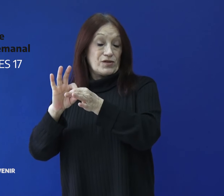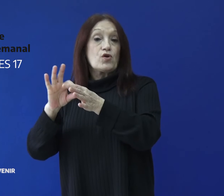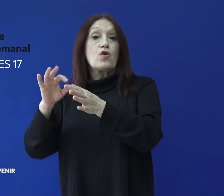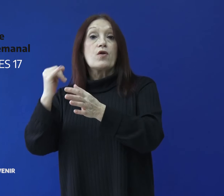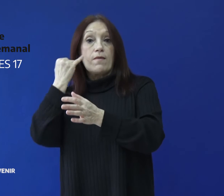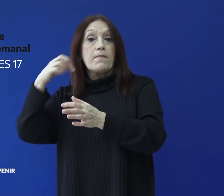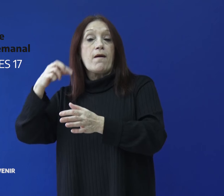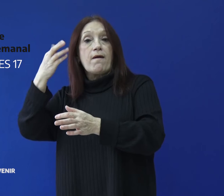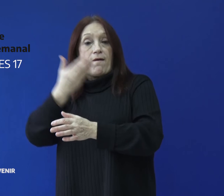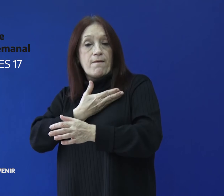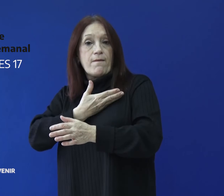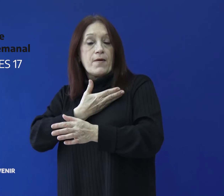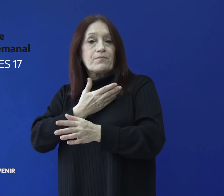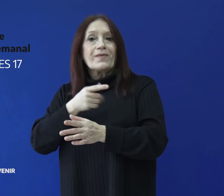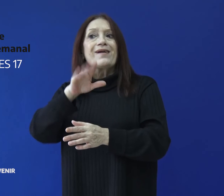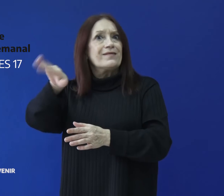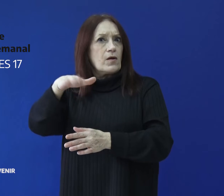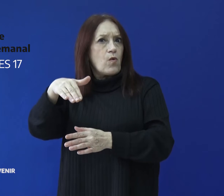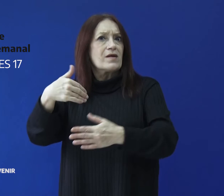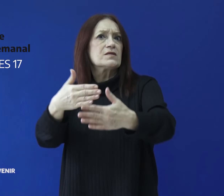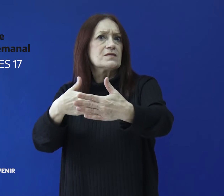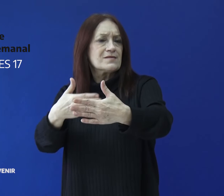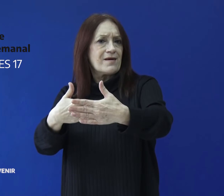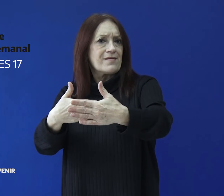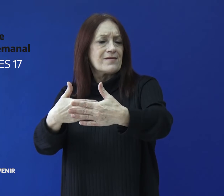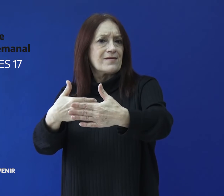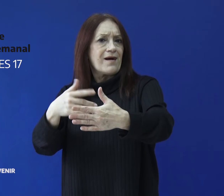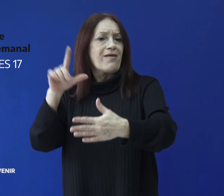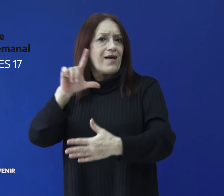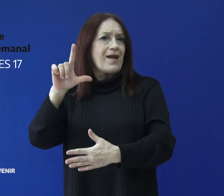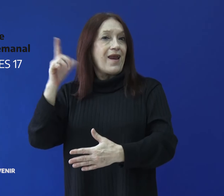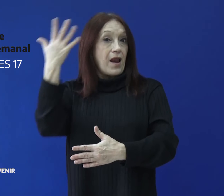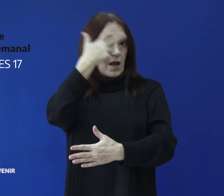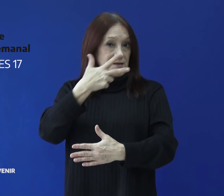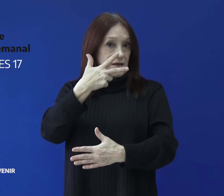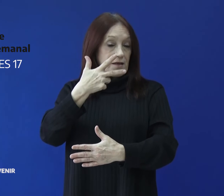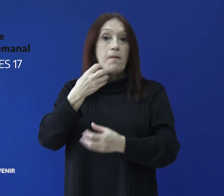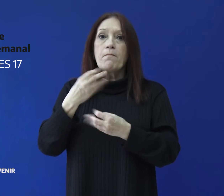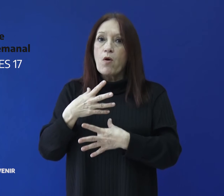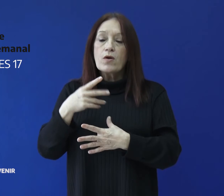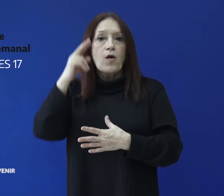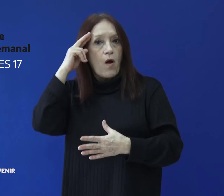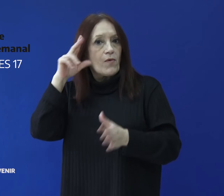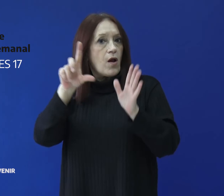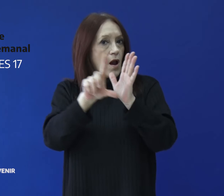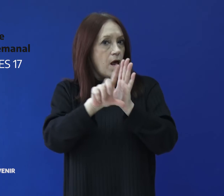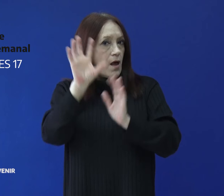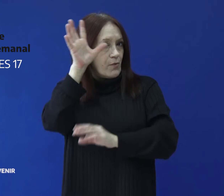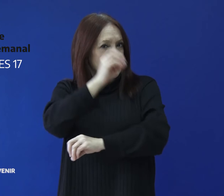Sociedad Anónima, ubicada en el yacimiento Los Perales, por la infracción a la Ley Provincial de